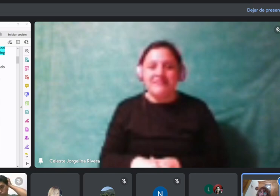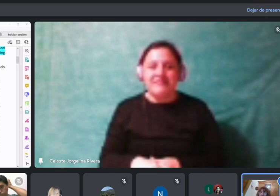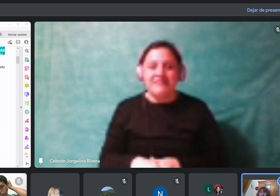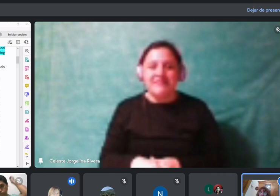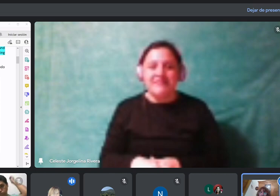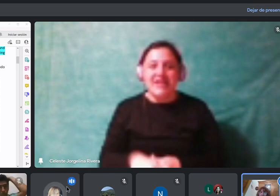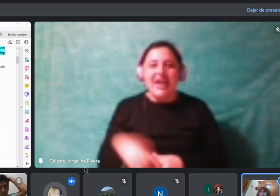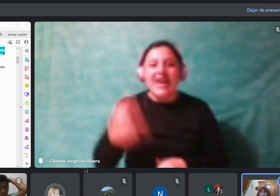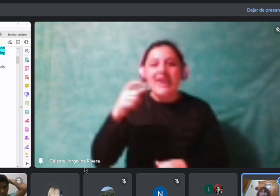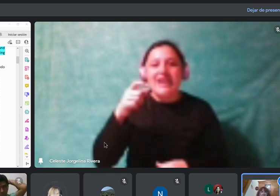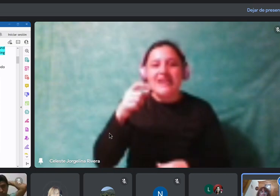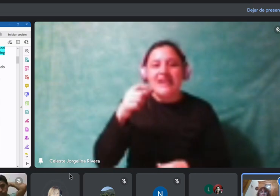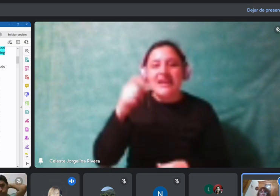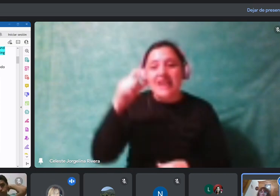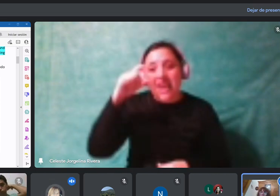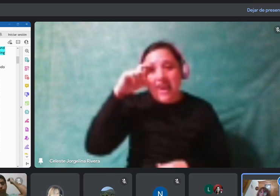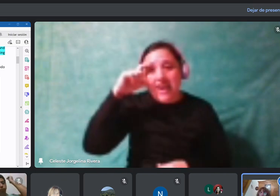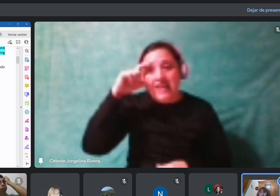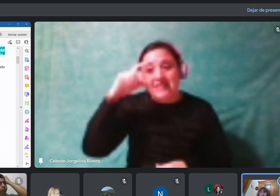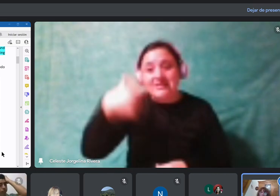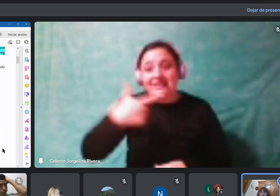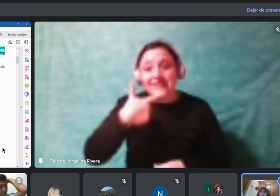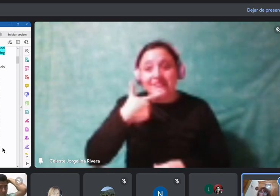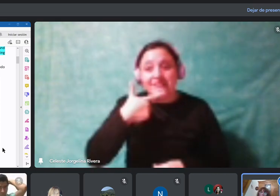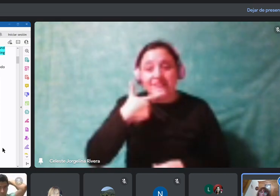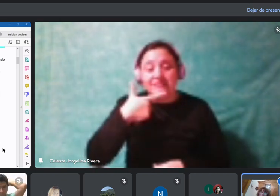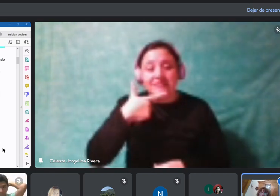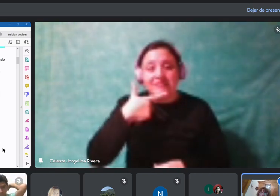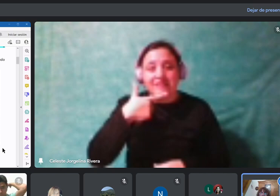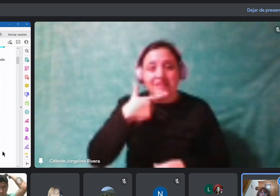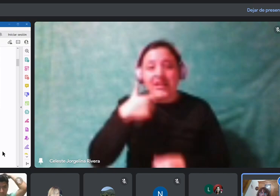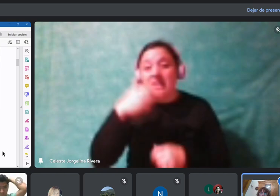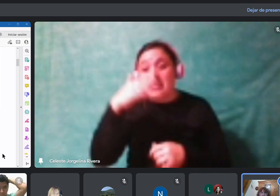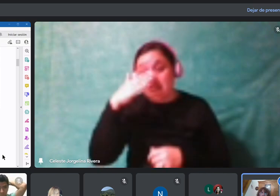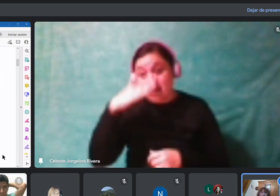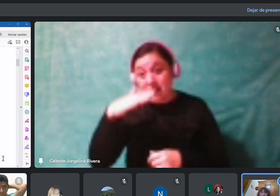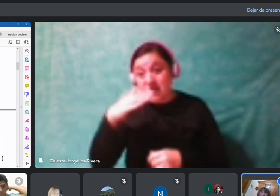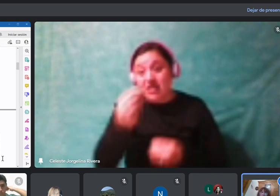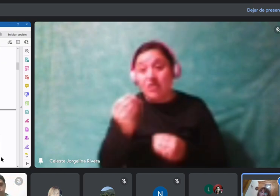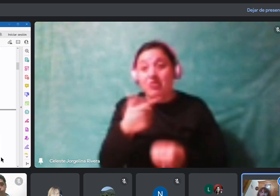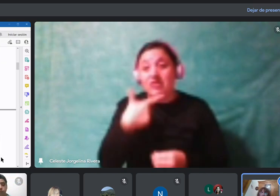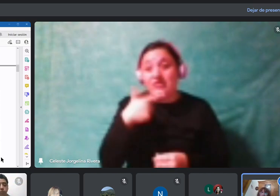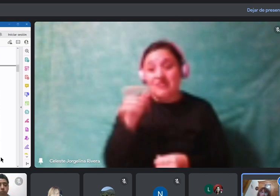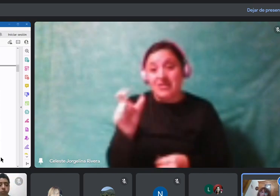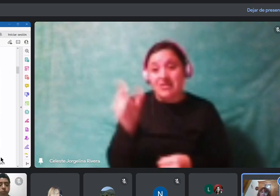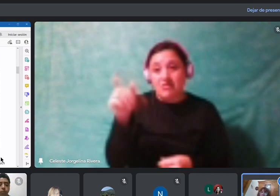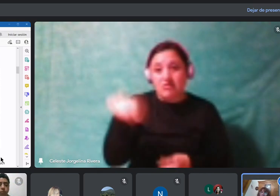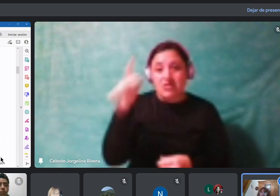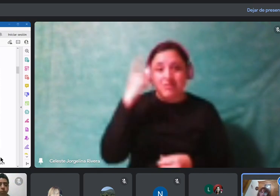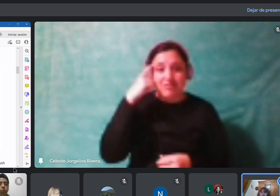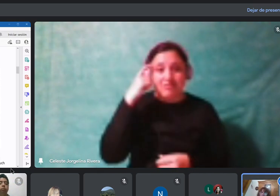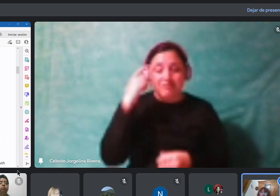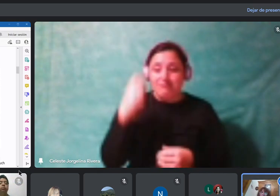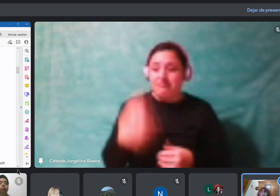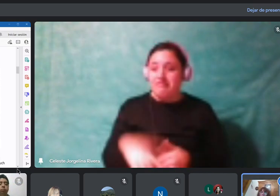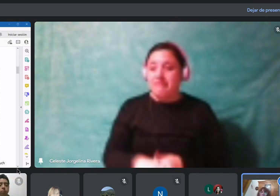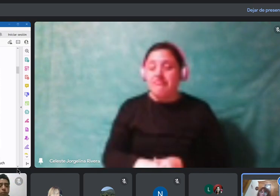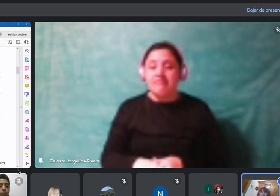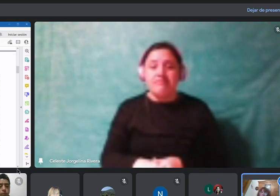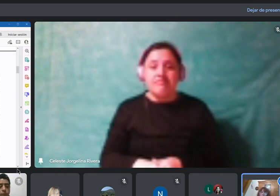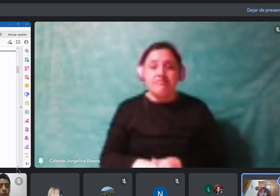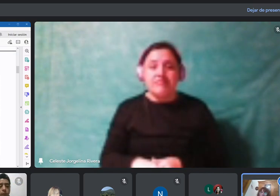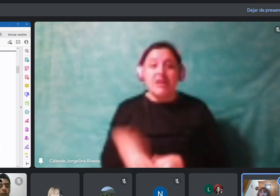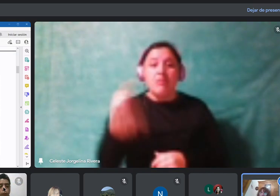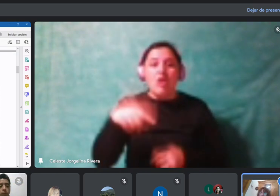en aje, ¿sí? Son sustantivos. Bien. Acá tenemos, entonces,